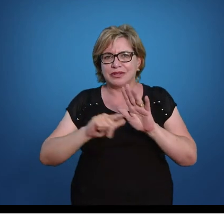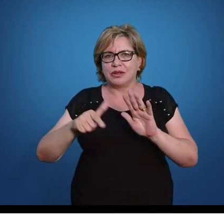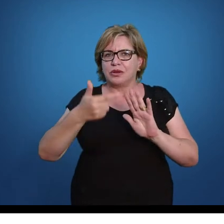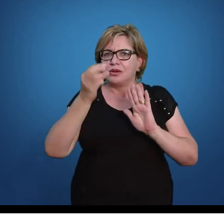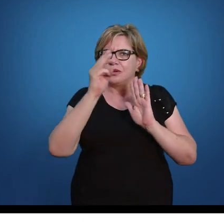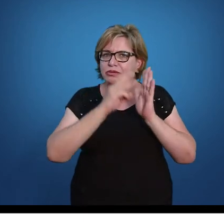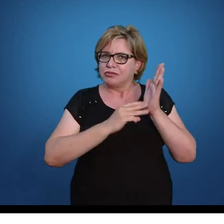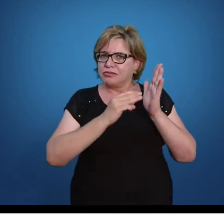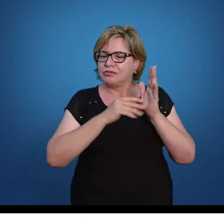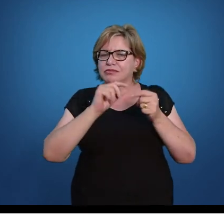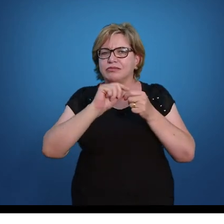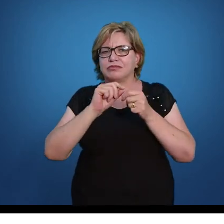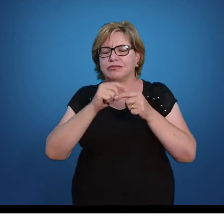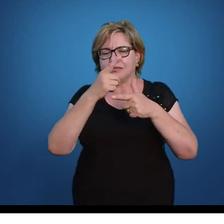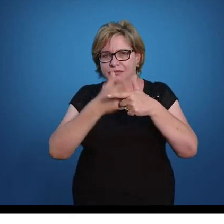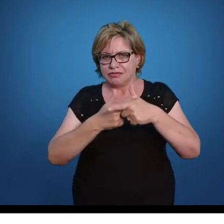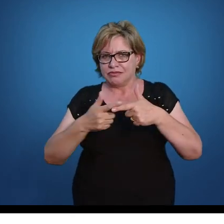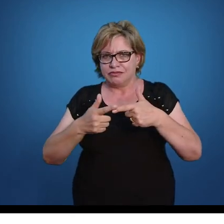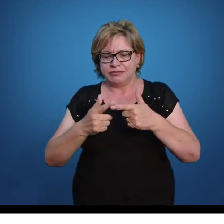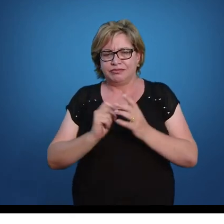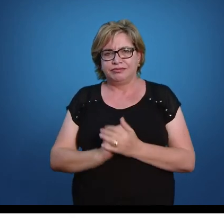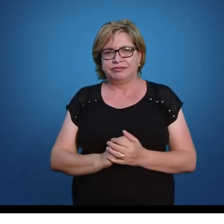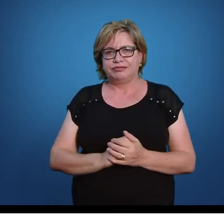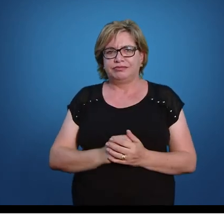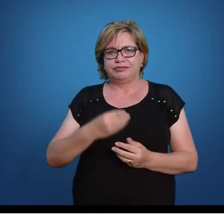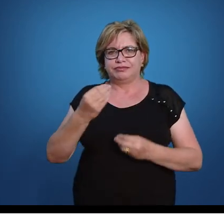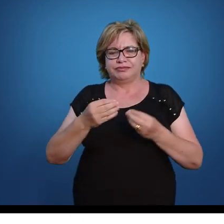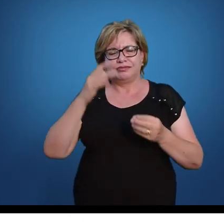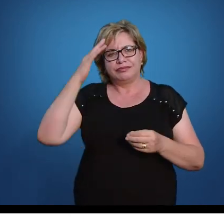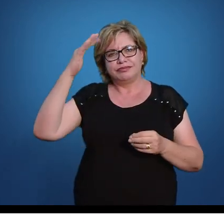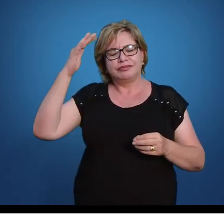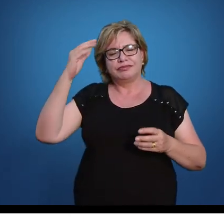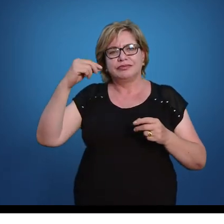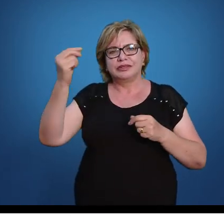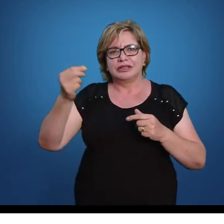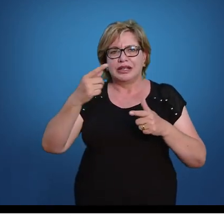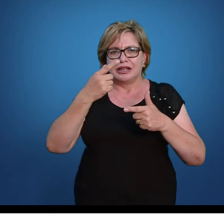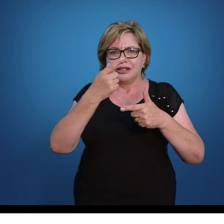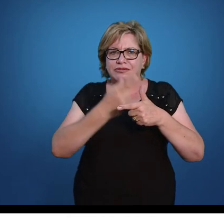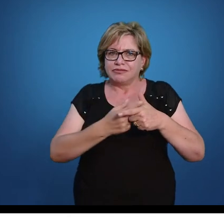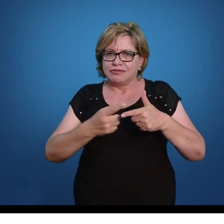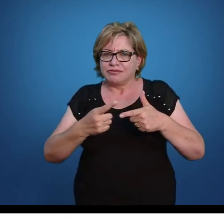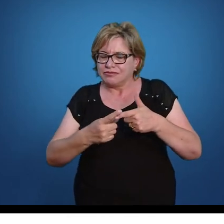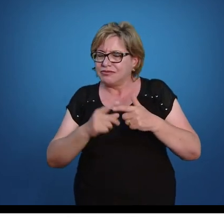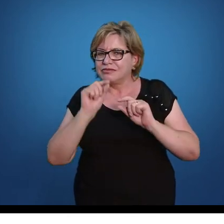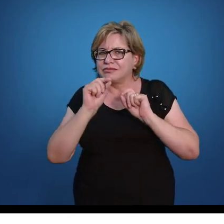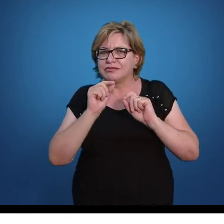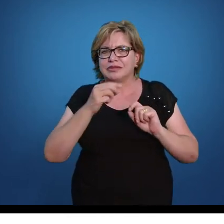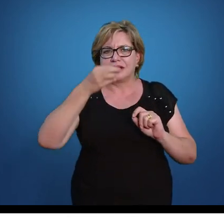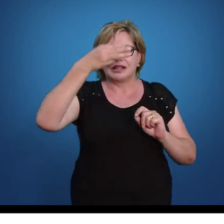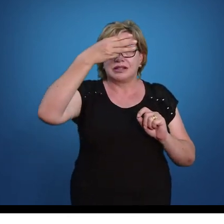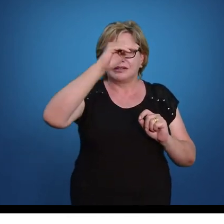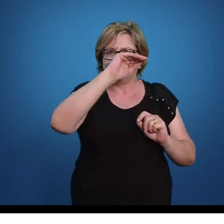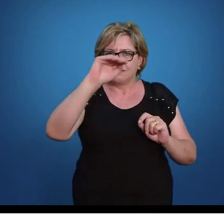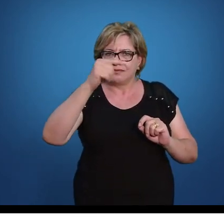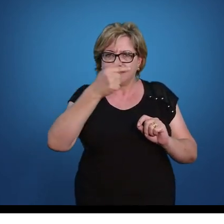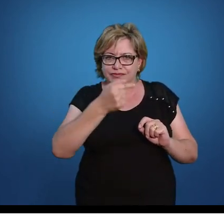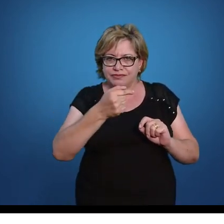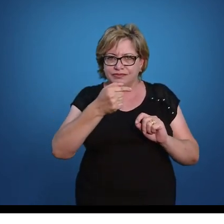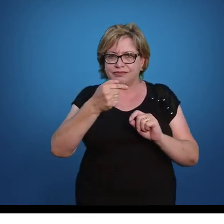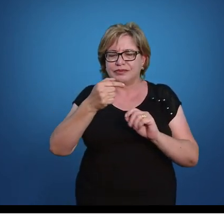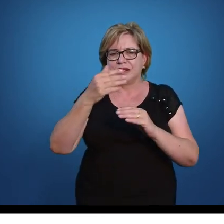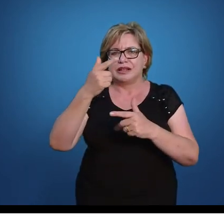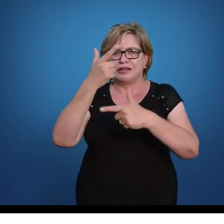métodos de efetuar essa divisão. Então, imagina lá que a gente quer dividir 3 sétimos,